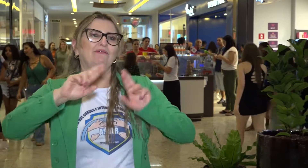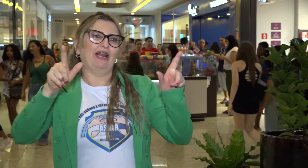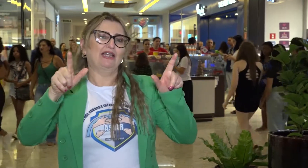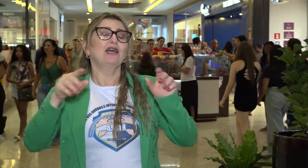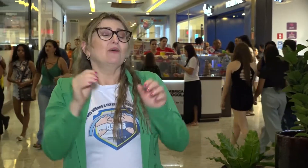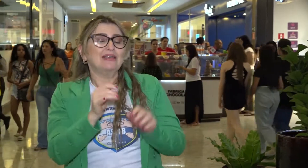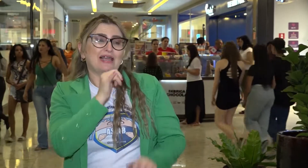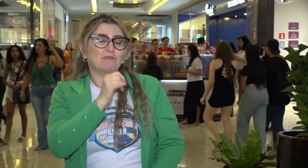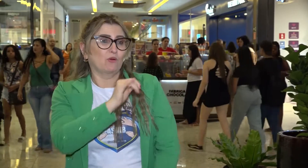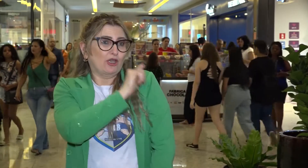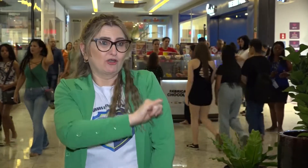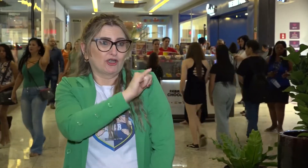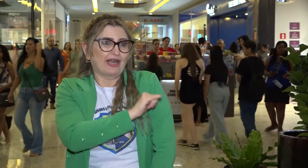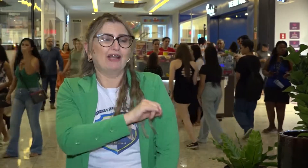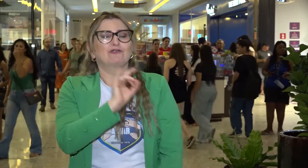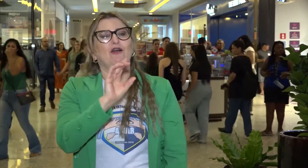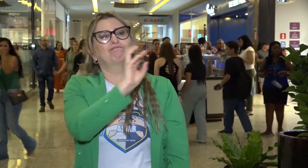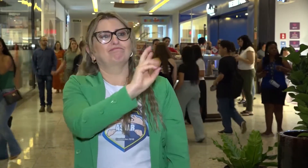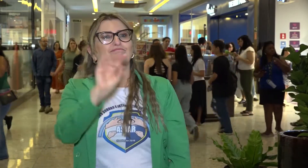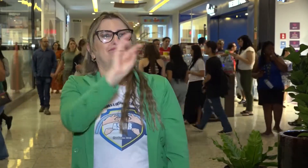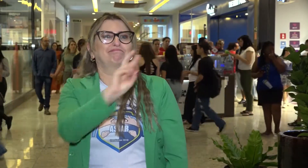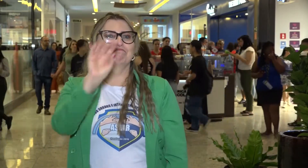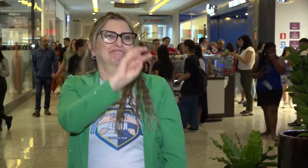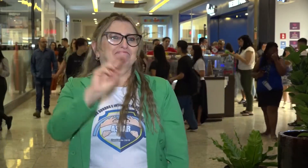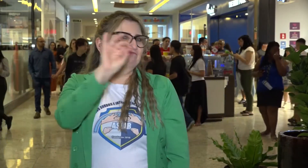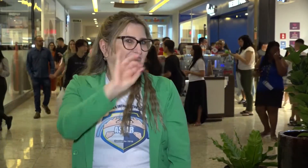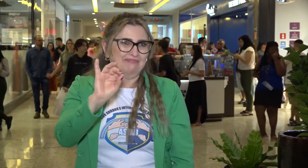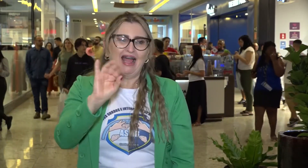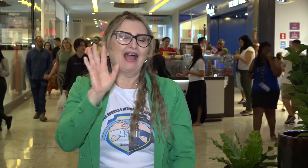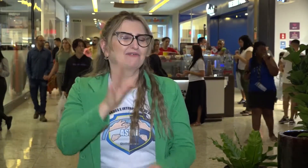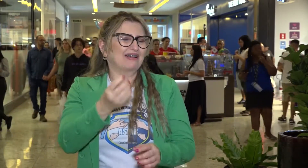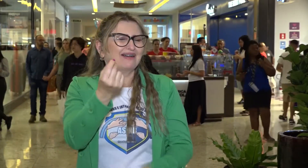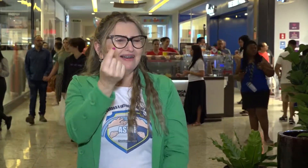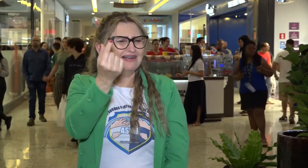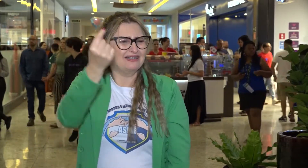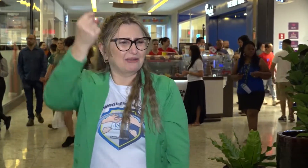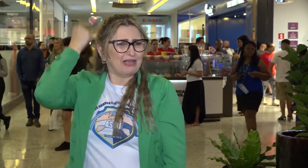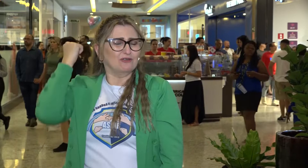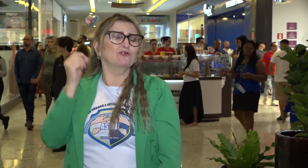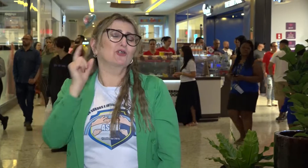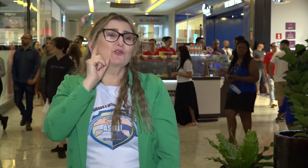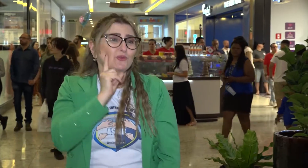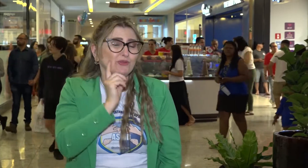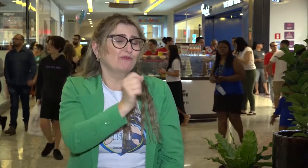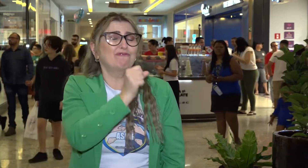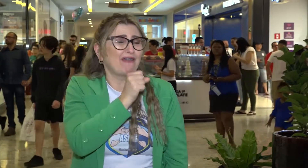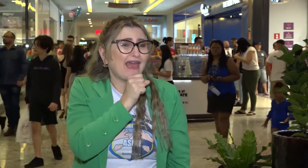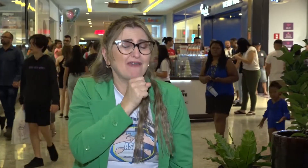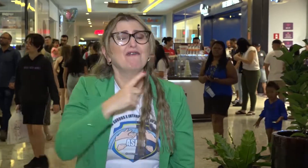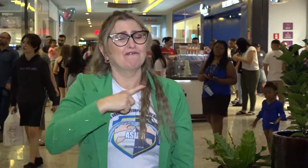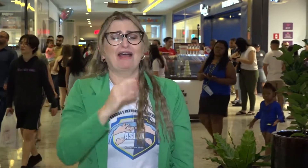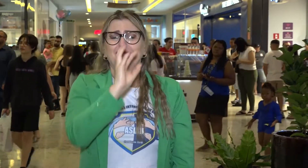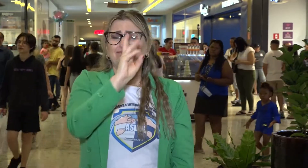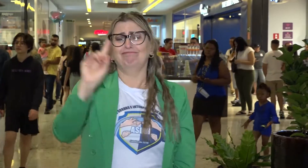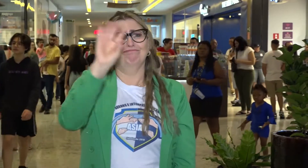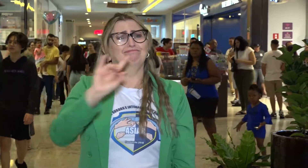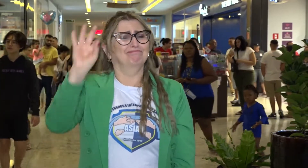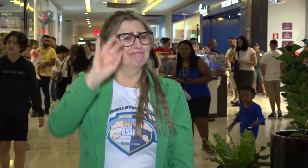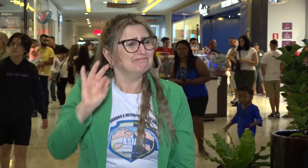No sul, por exemplo, no Rio eles soletram bastante, é muito rápido, é uma língua de sinais mais antigas. Tem muitos surdos